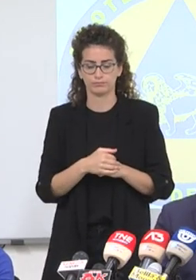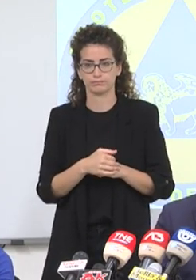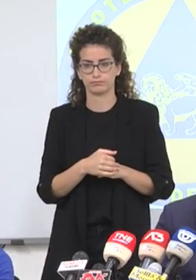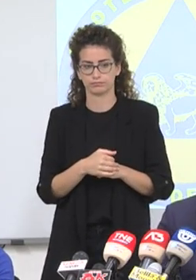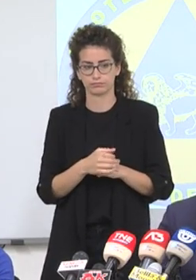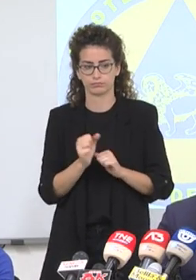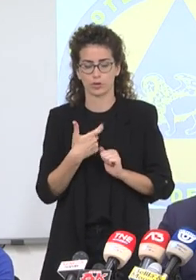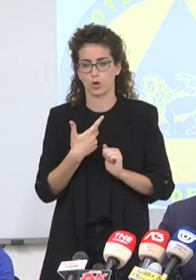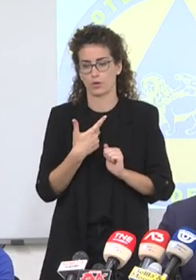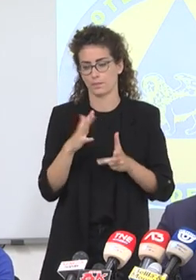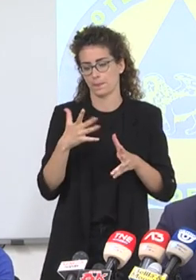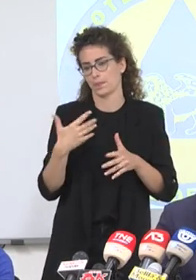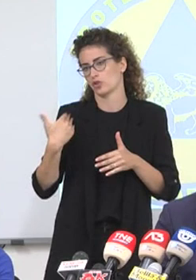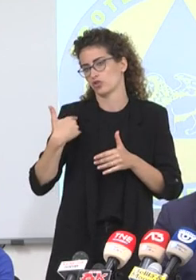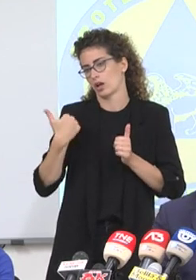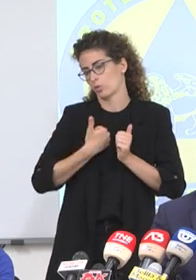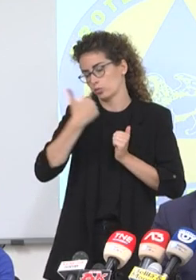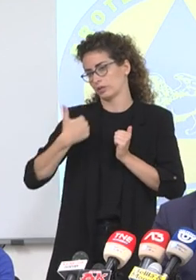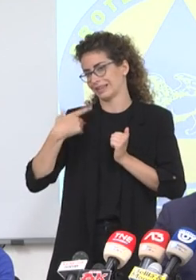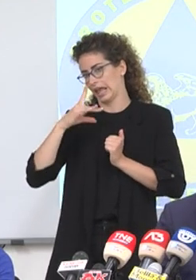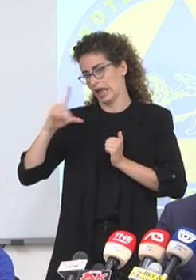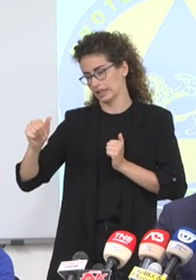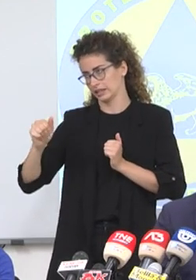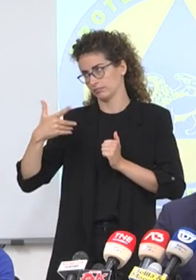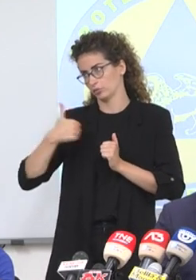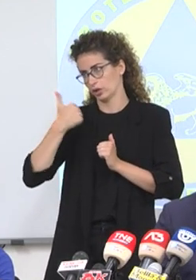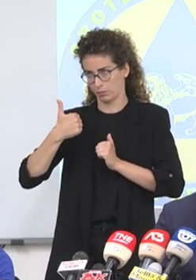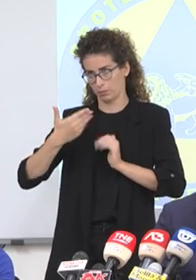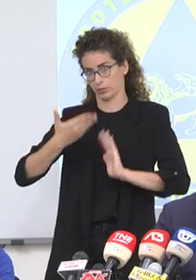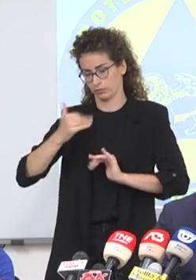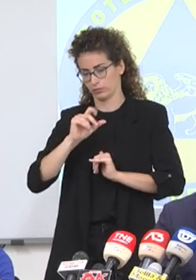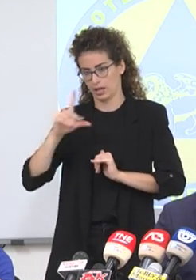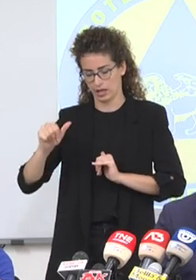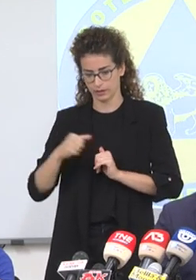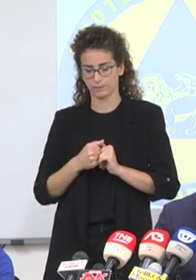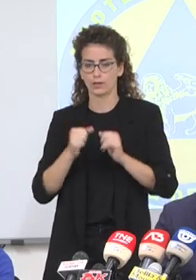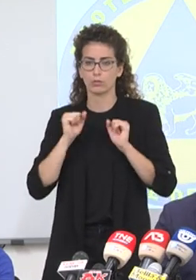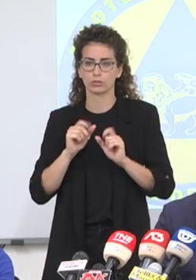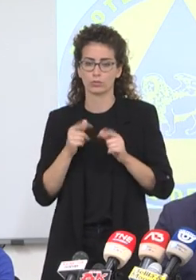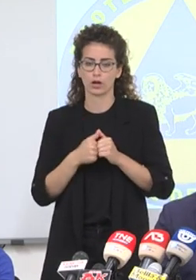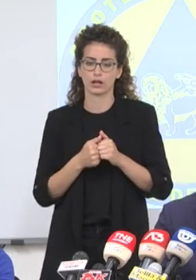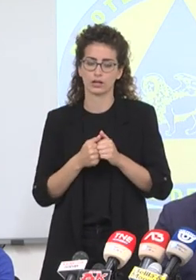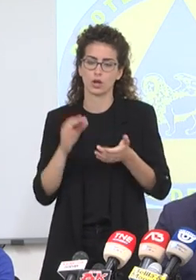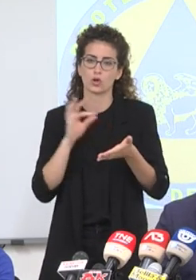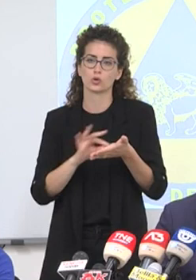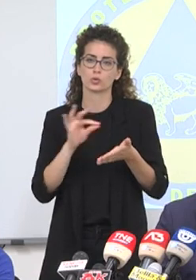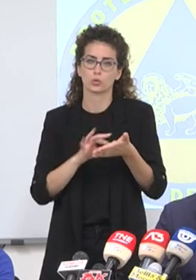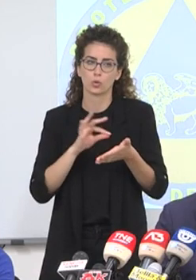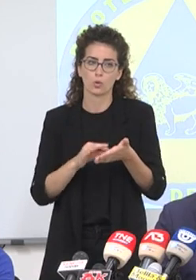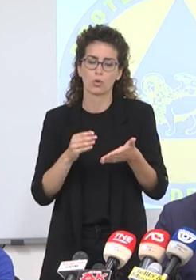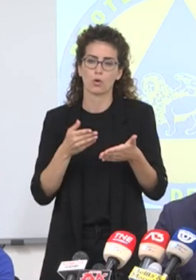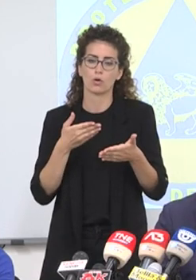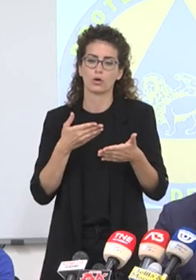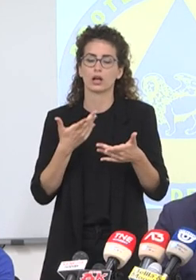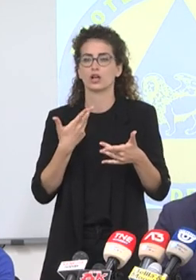perché comunque abbiamo alle spalle un anno di dad, più di un anno di dad, di frequentare gli istituti, percorsi di recupero,